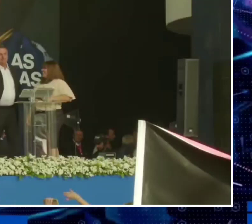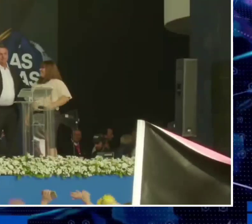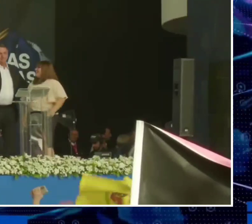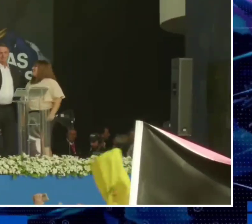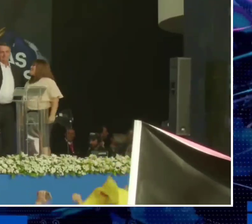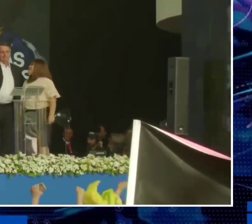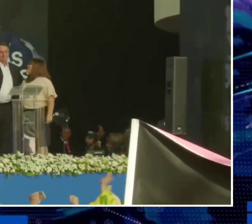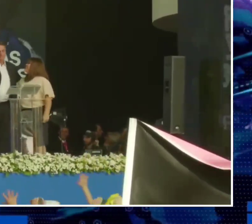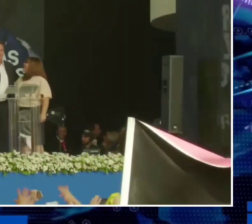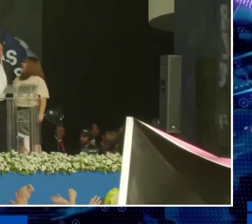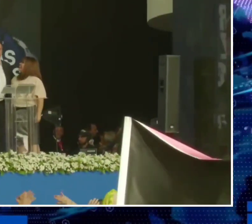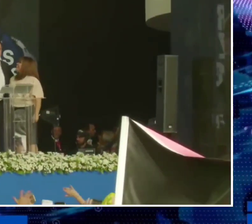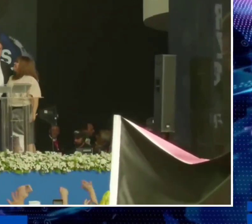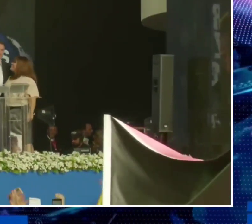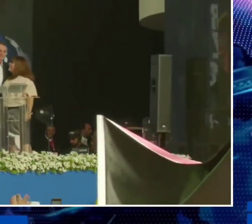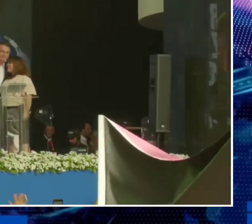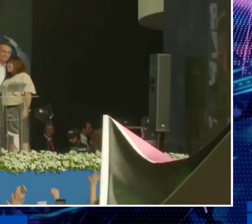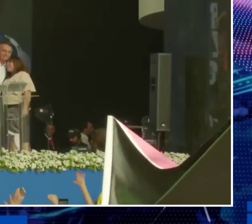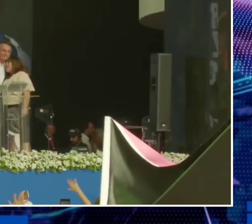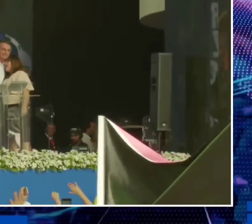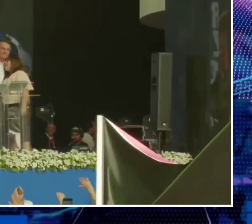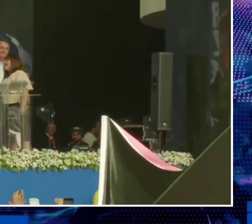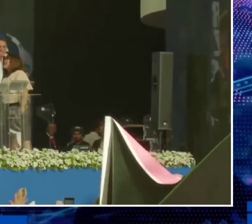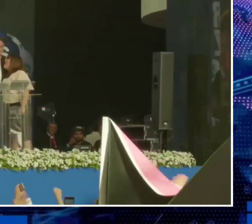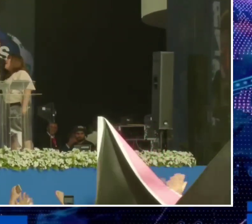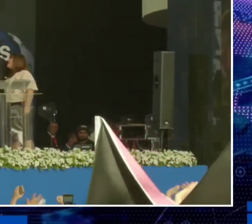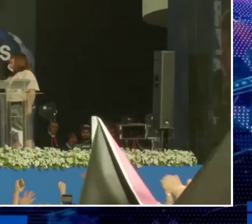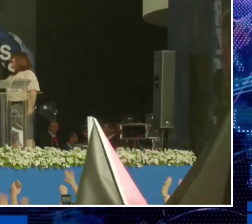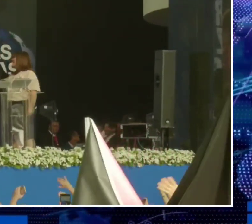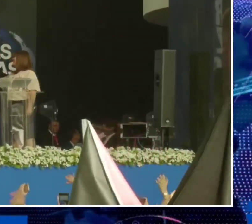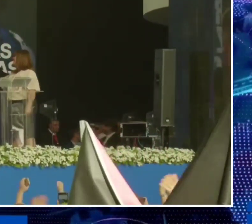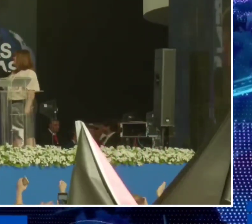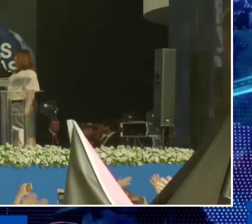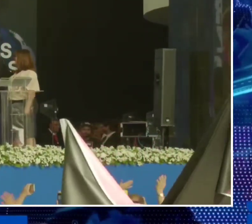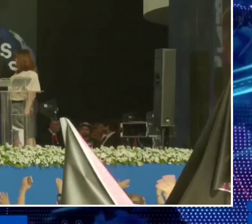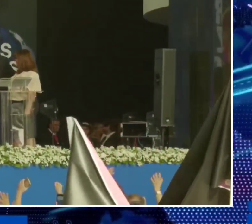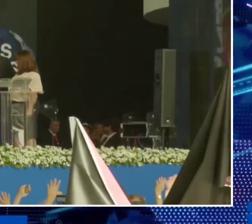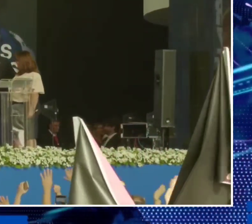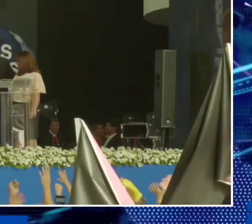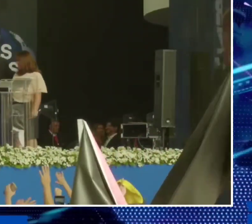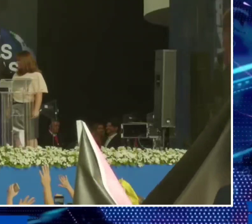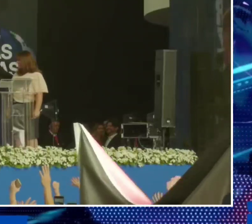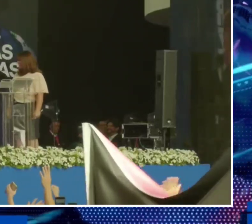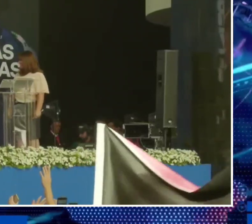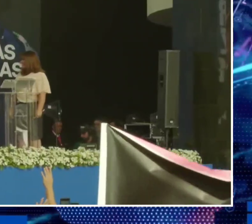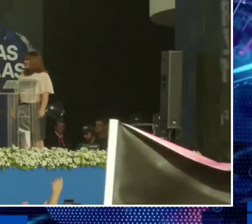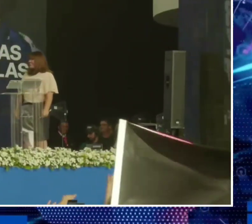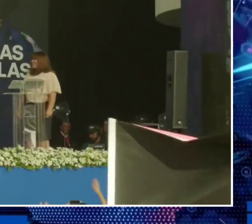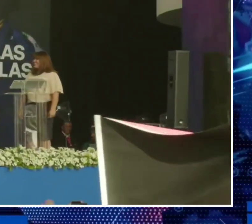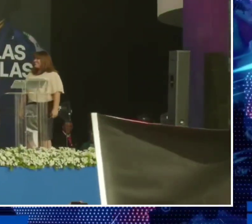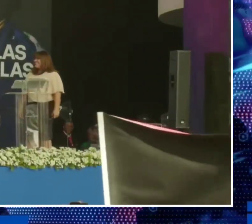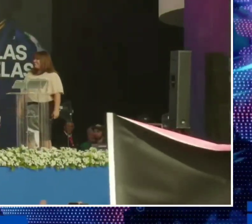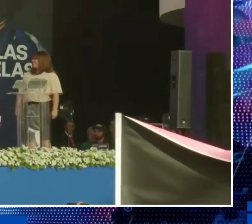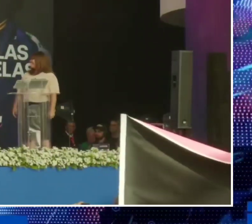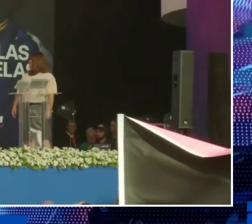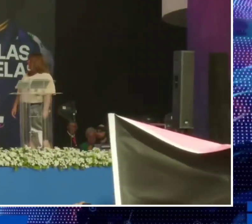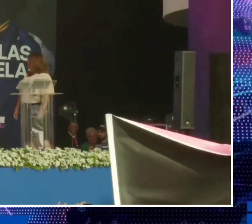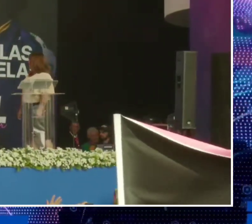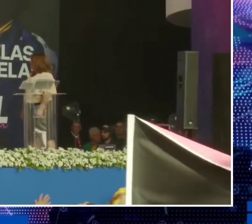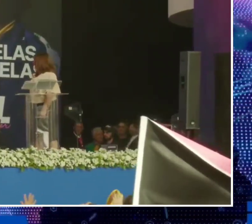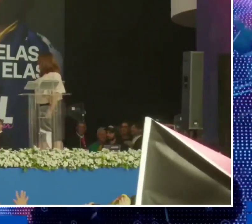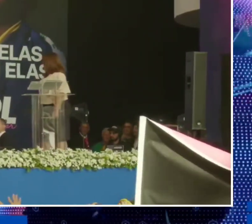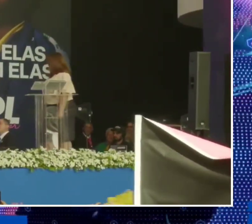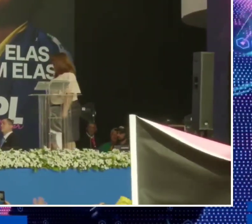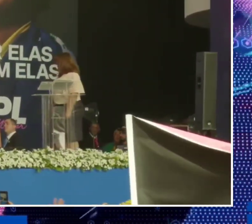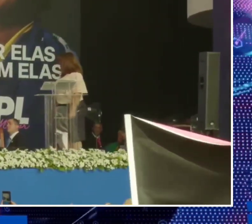de São Paulo, durante o qual Bolsonaro foi calorosamente recebido pela multidão e discursou. A ex-primeira-dama também